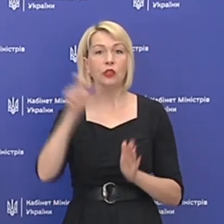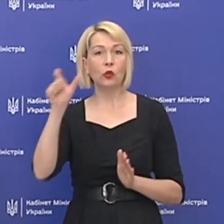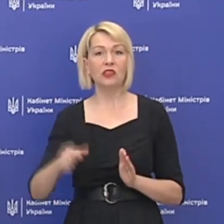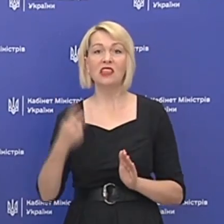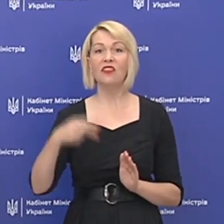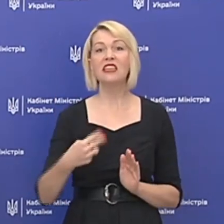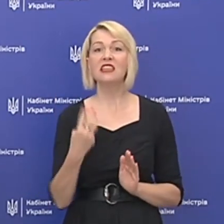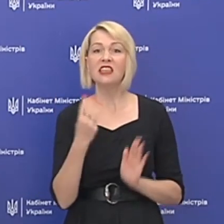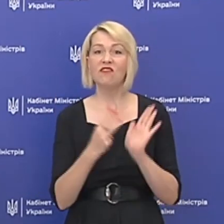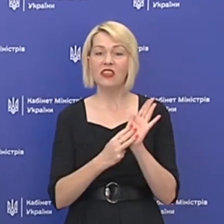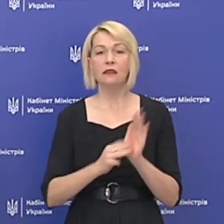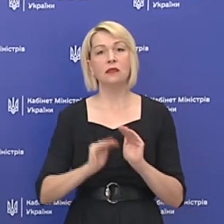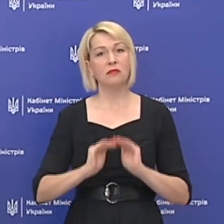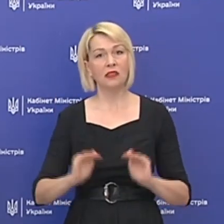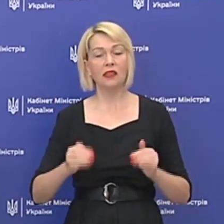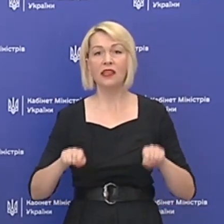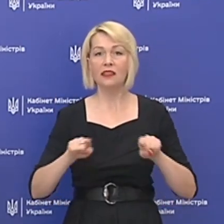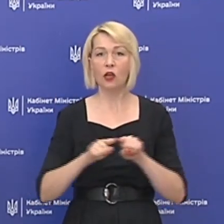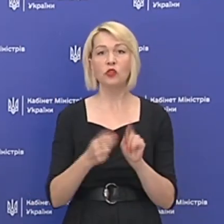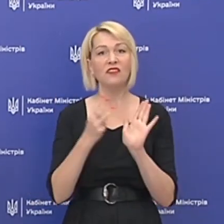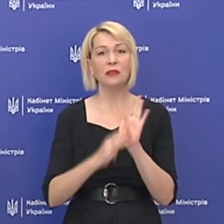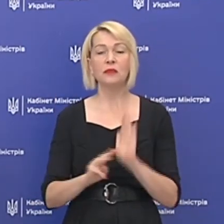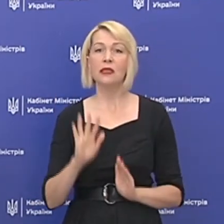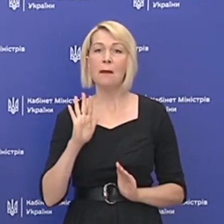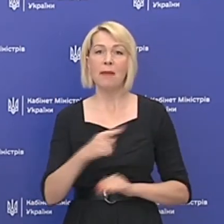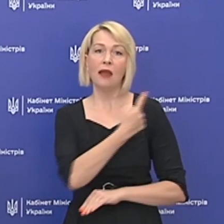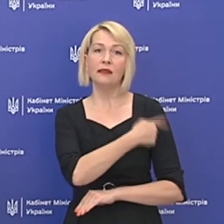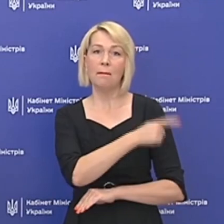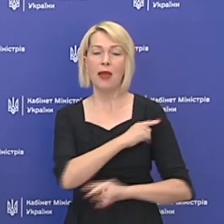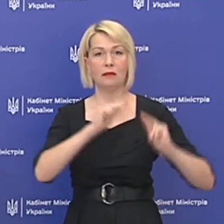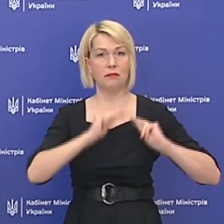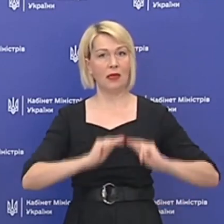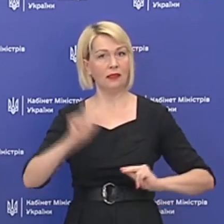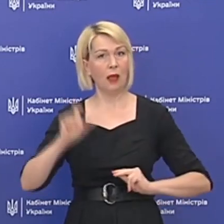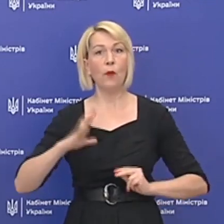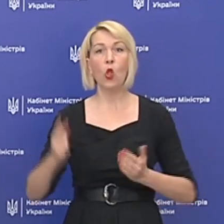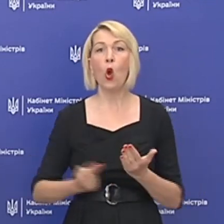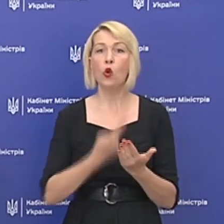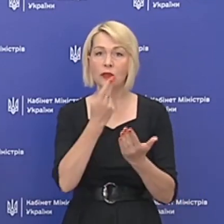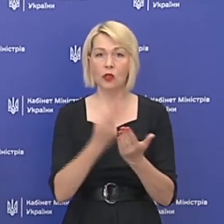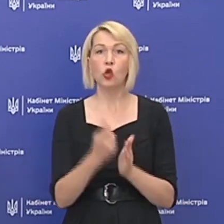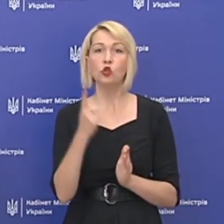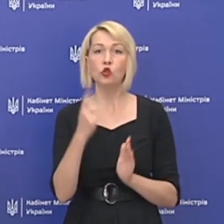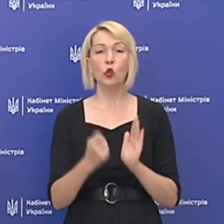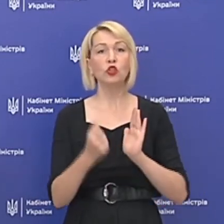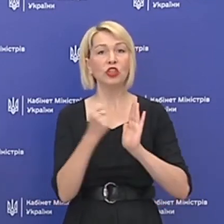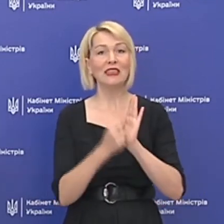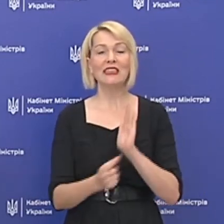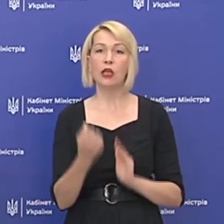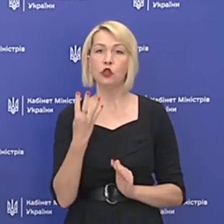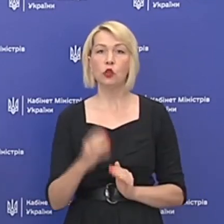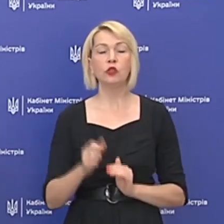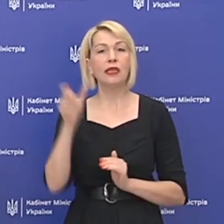них 28 дітей, а також 85 медпрацівників. Було госпіталізовано 164